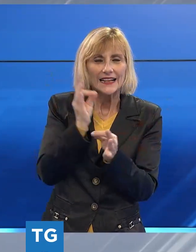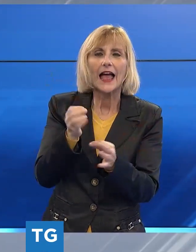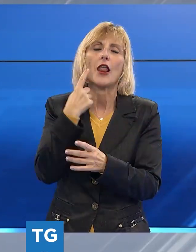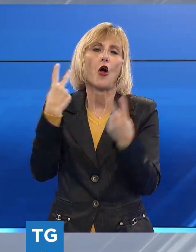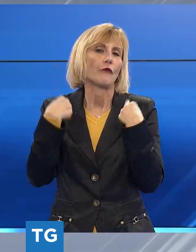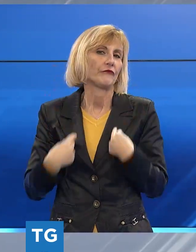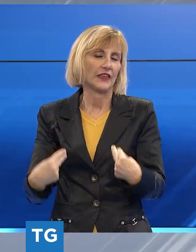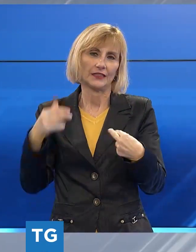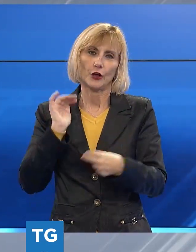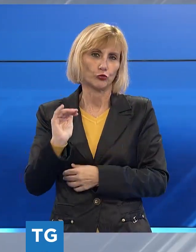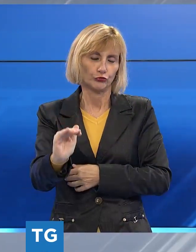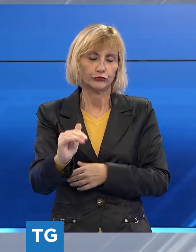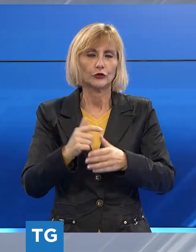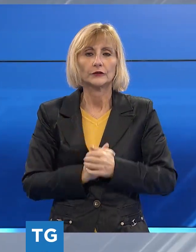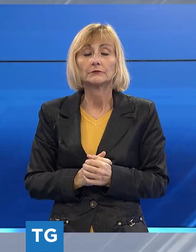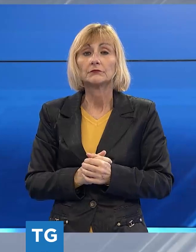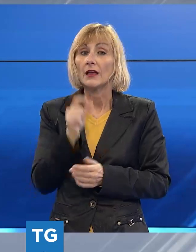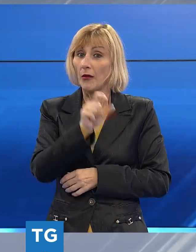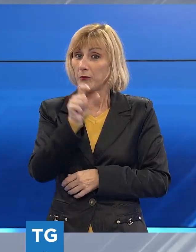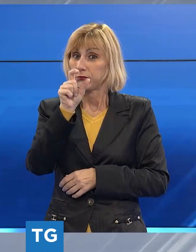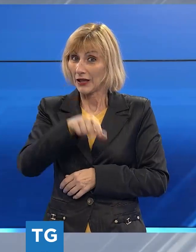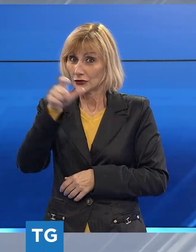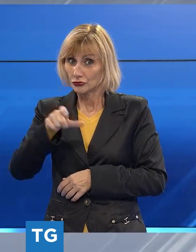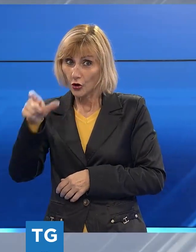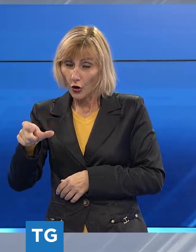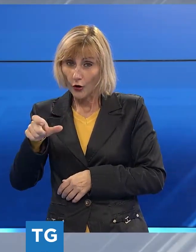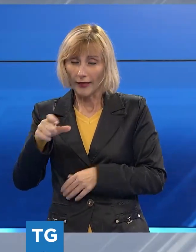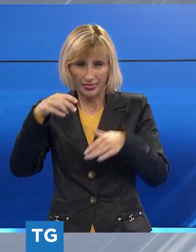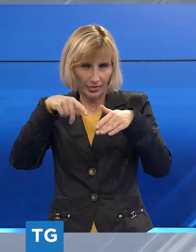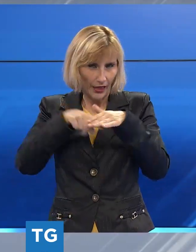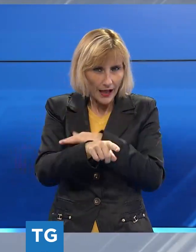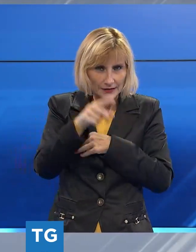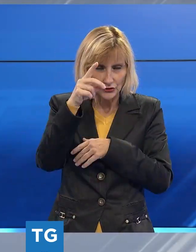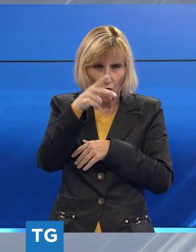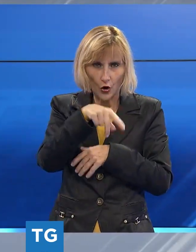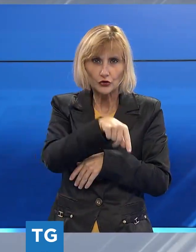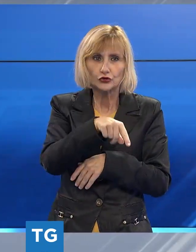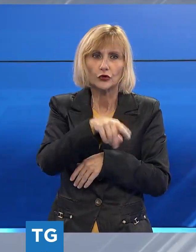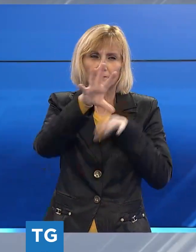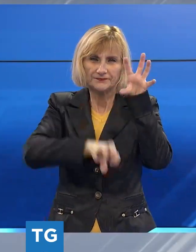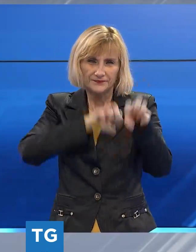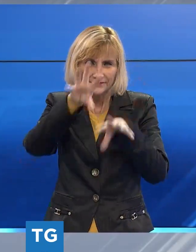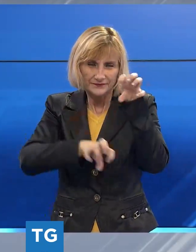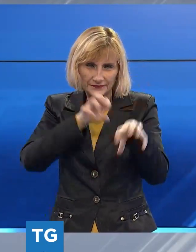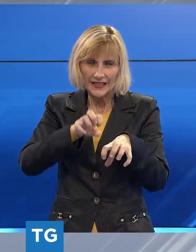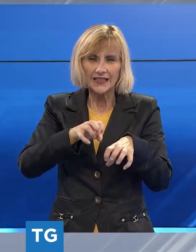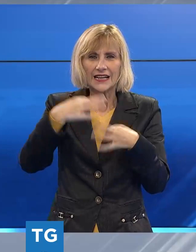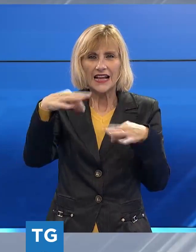I gnoti hanno pensato bene di strapparli, probabilmente facilitati da alcuni lembi già staccati dal maltempo,